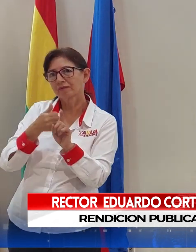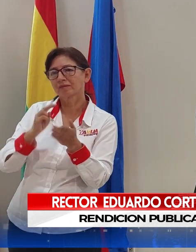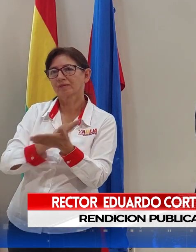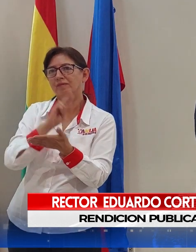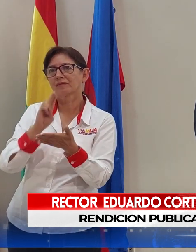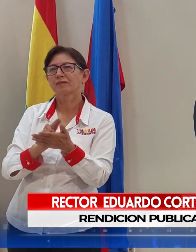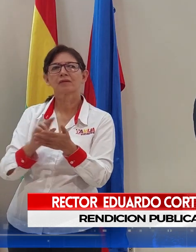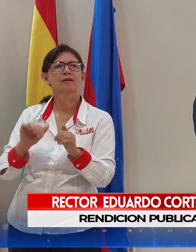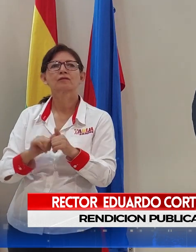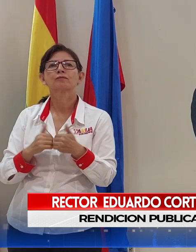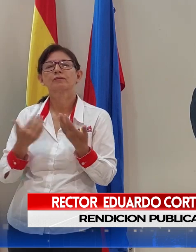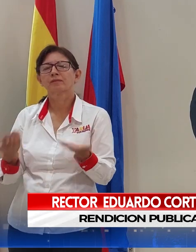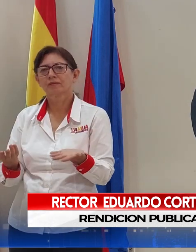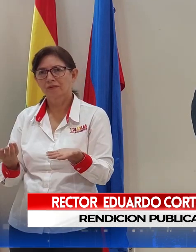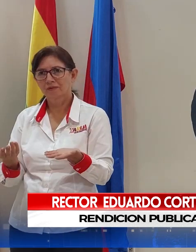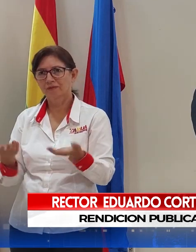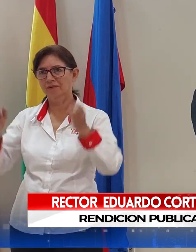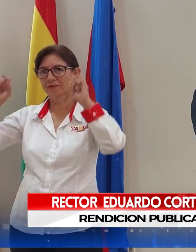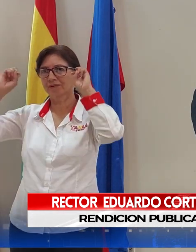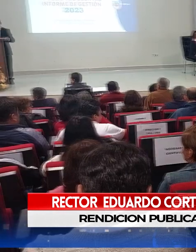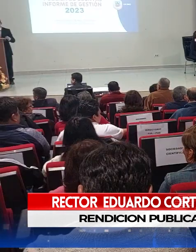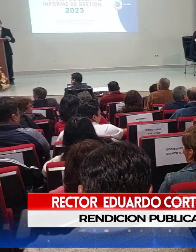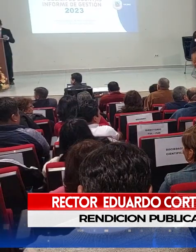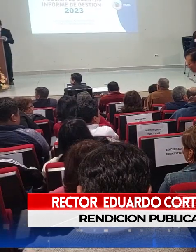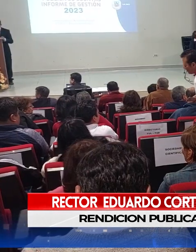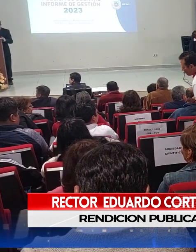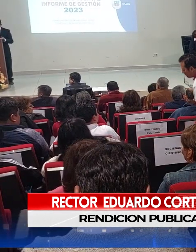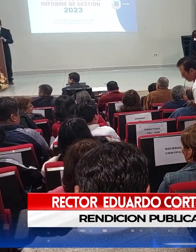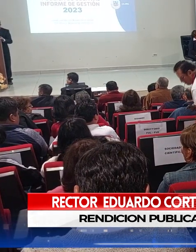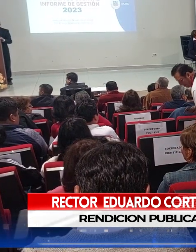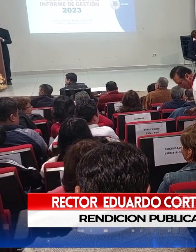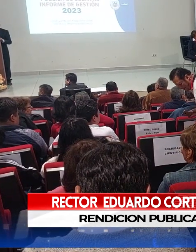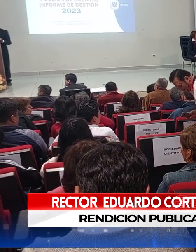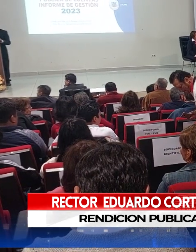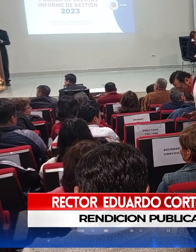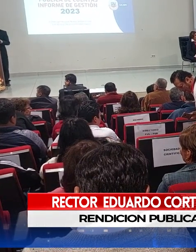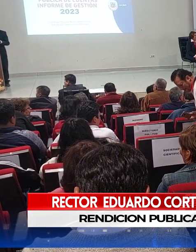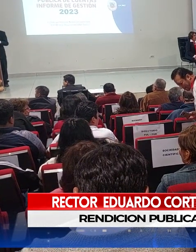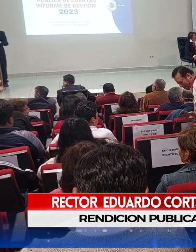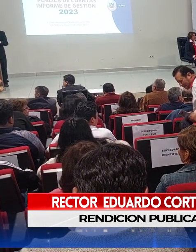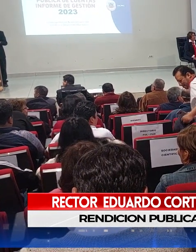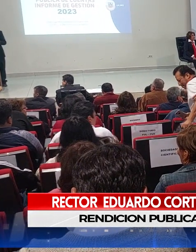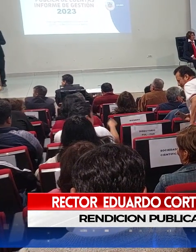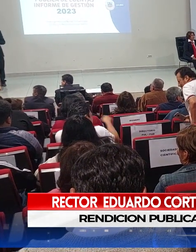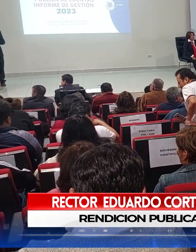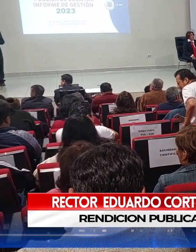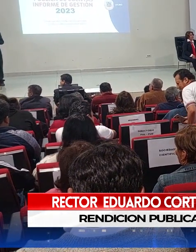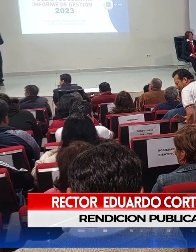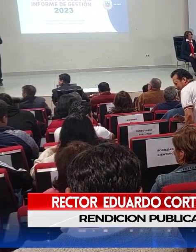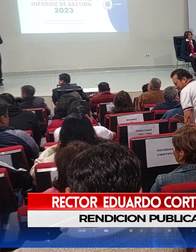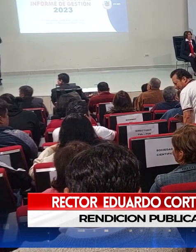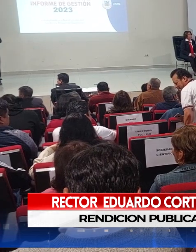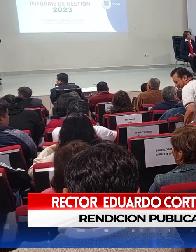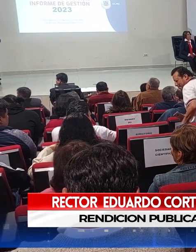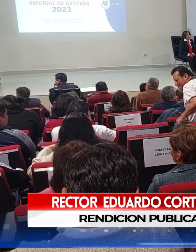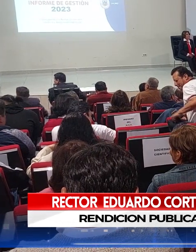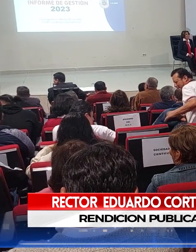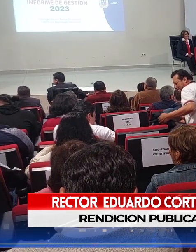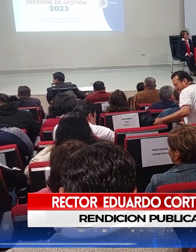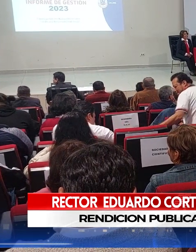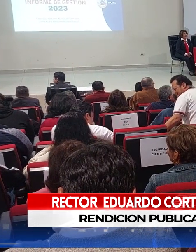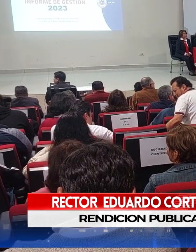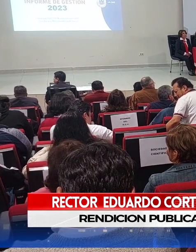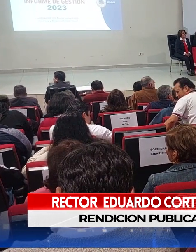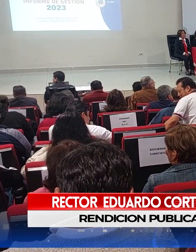cómo? Con los temas de pobrados. Ya les vamos a indicar, hemos pasado de tener diez programas de pobrados a tener casi